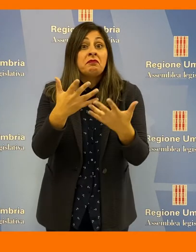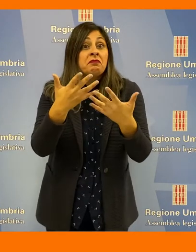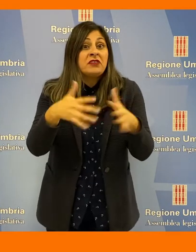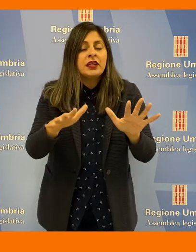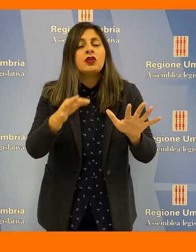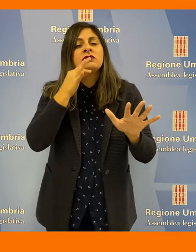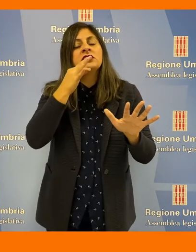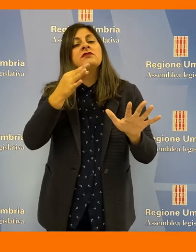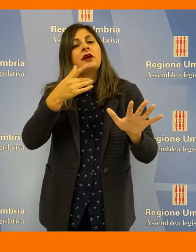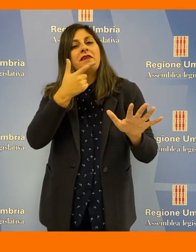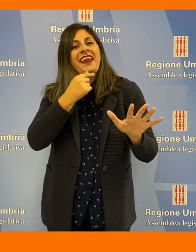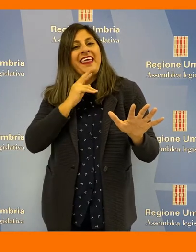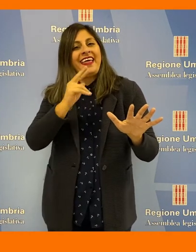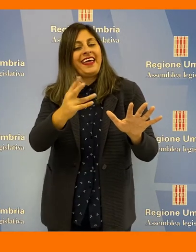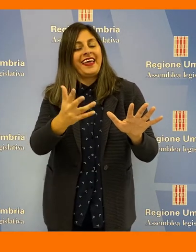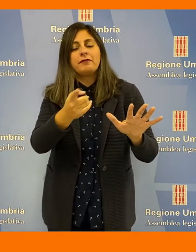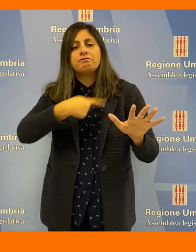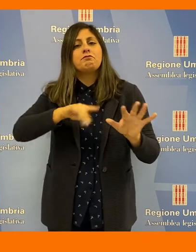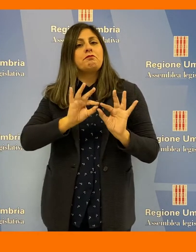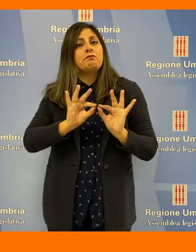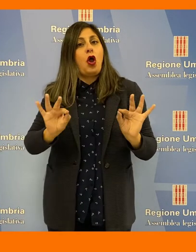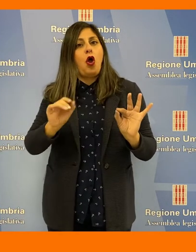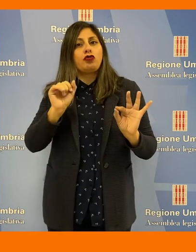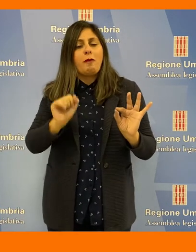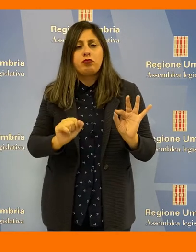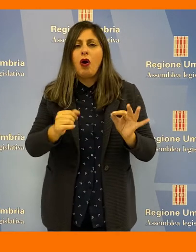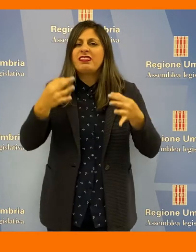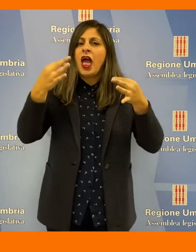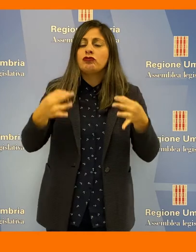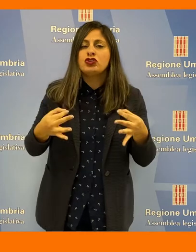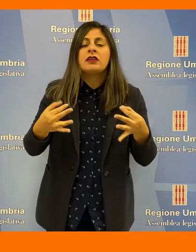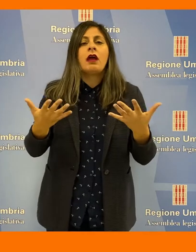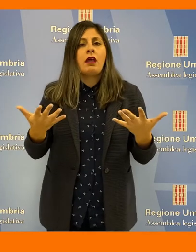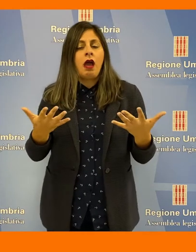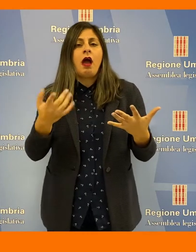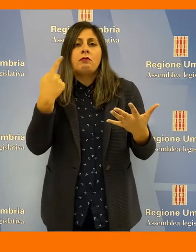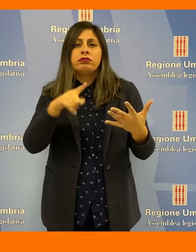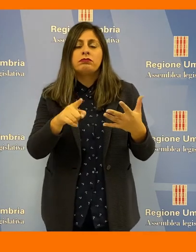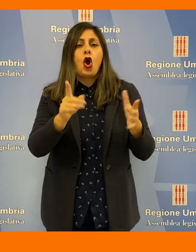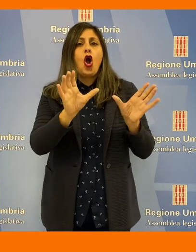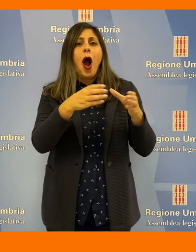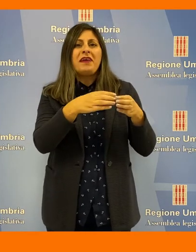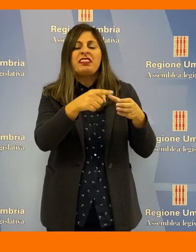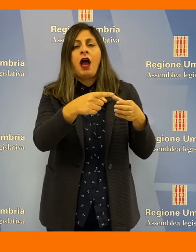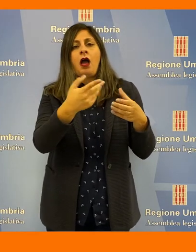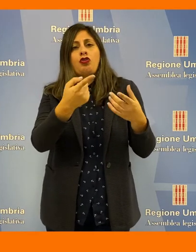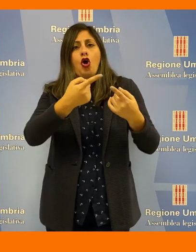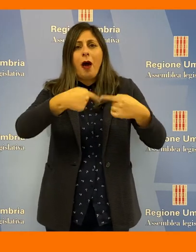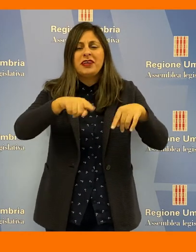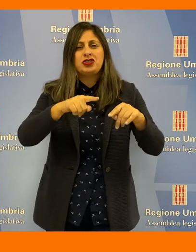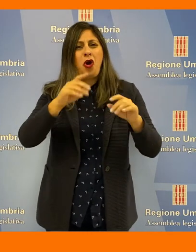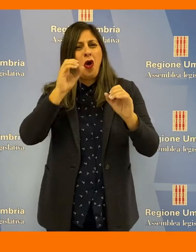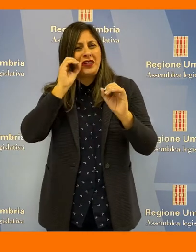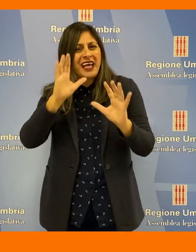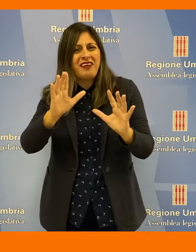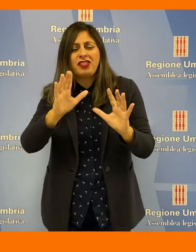saremo in grado, ha detto Nicchi, di poter decidere quali di questi comitati, commissioni, osservatori,